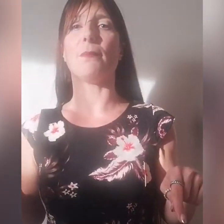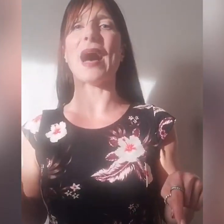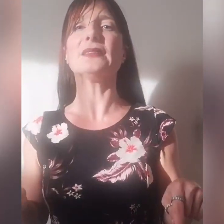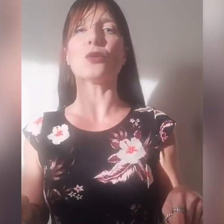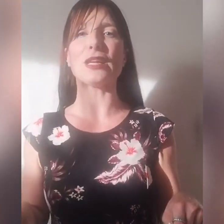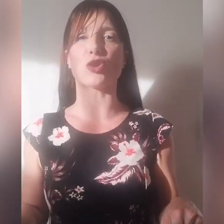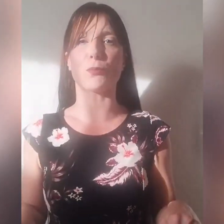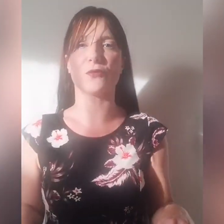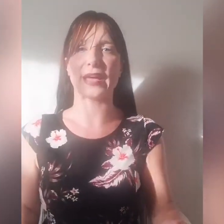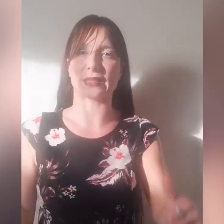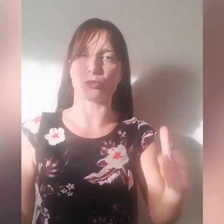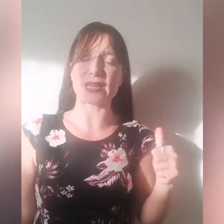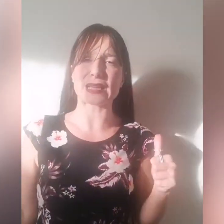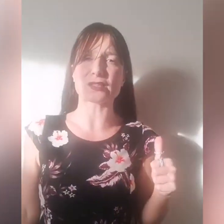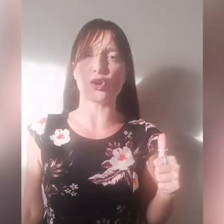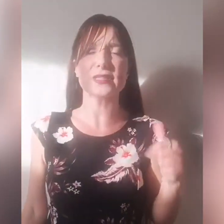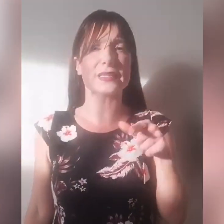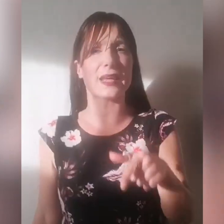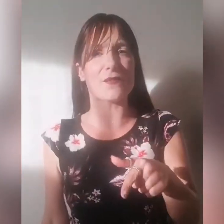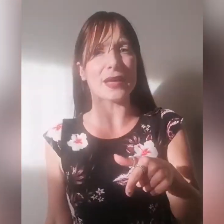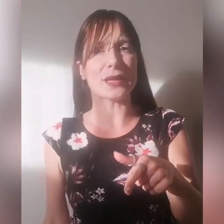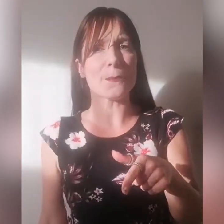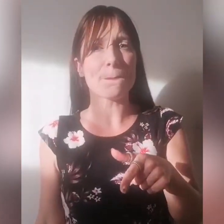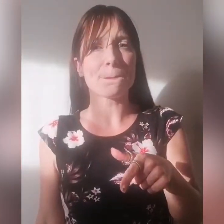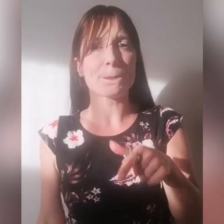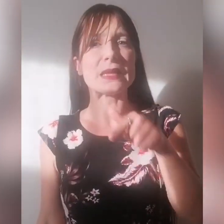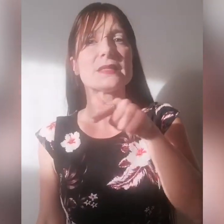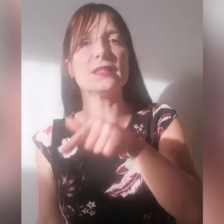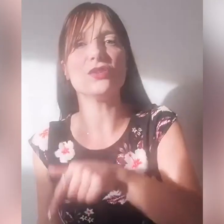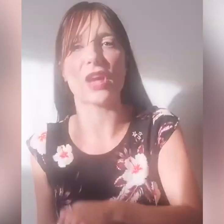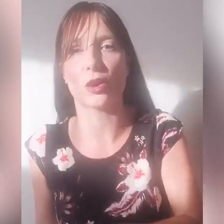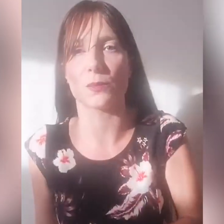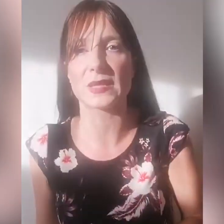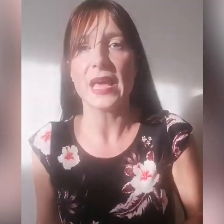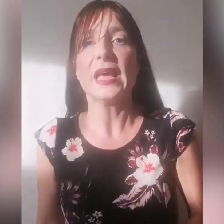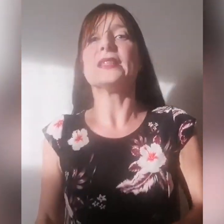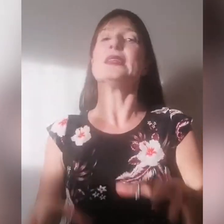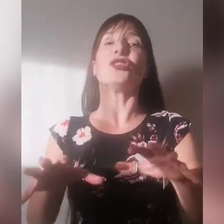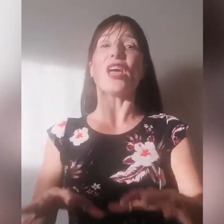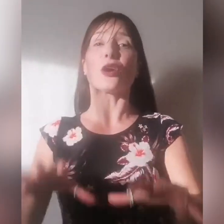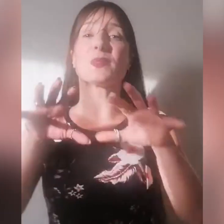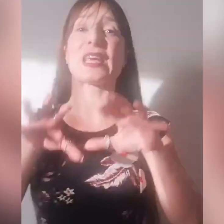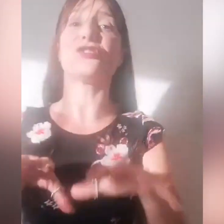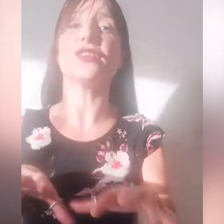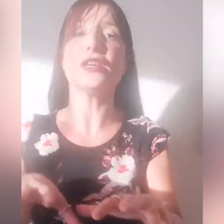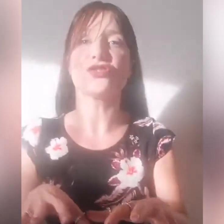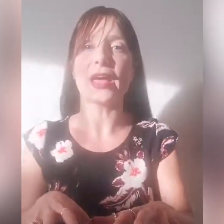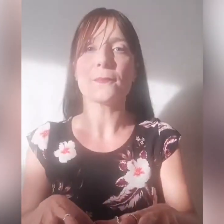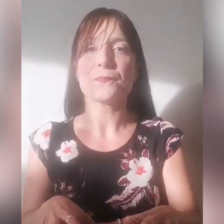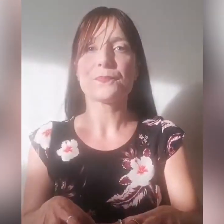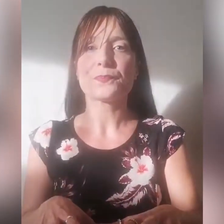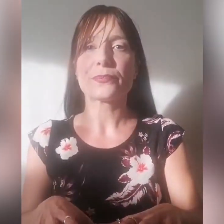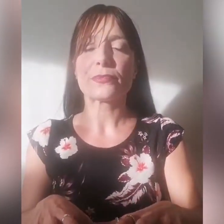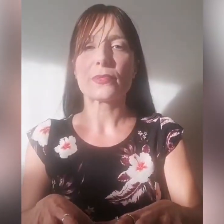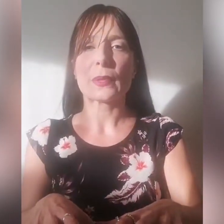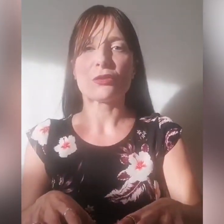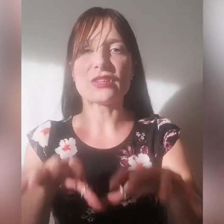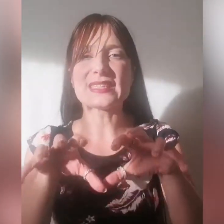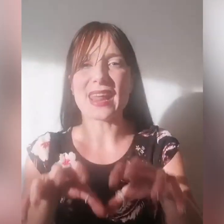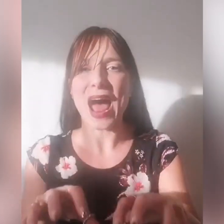Manda un altro profeta, domenica scorsa chi è arrivata? Cindy Jacobs, Cindy Jacobs che ci dice ci sarà